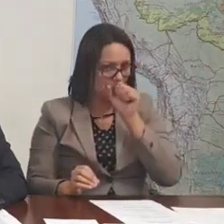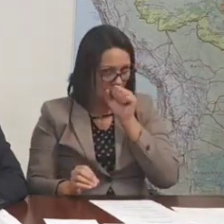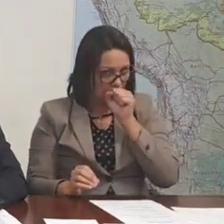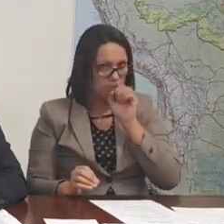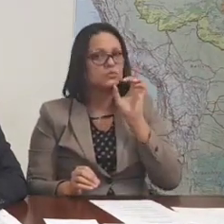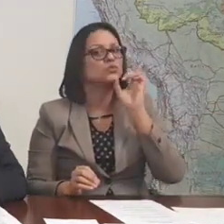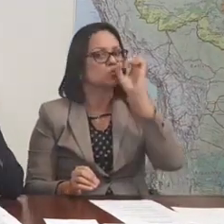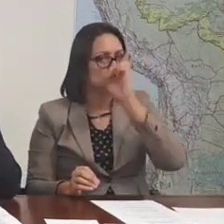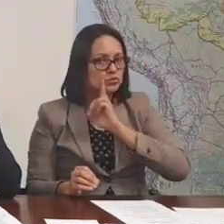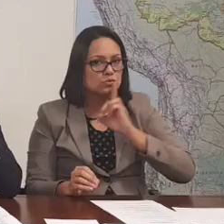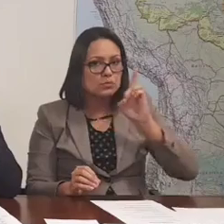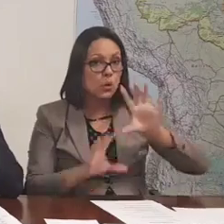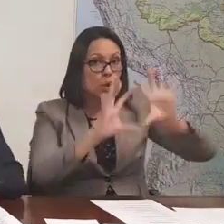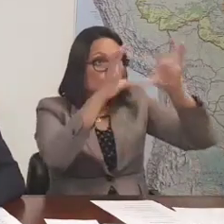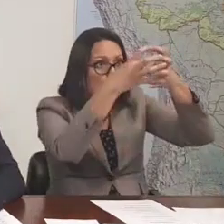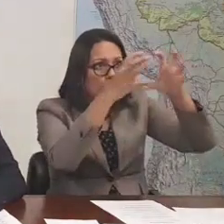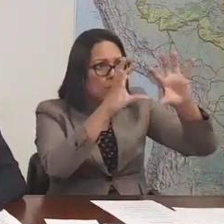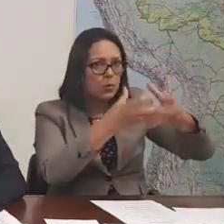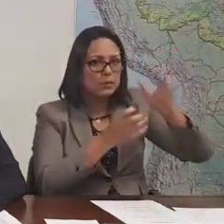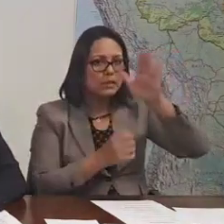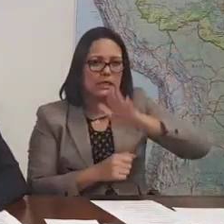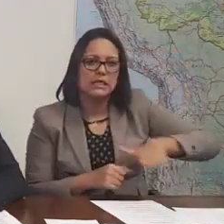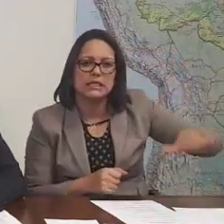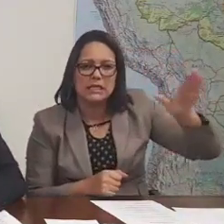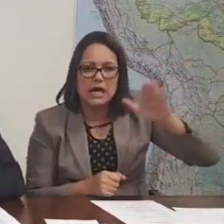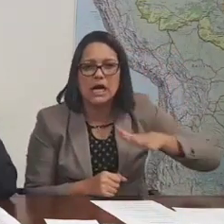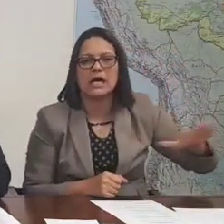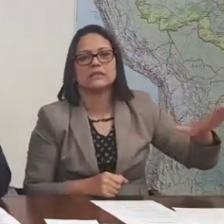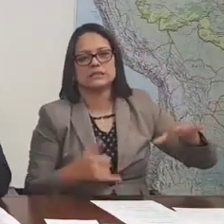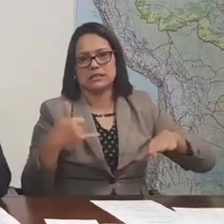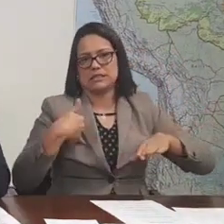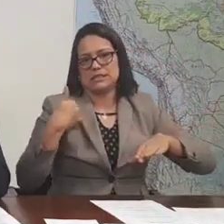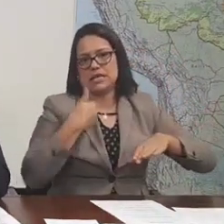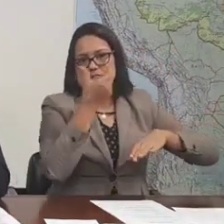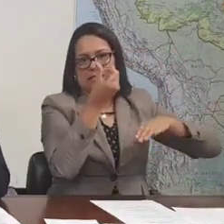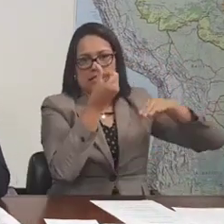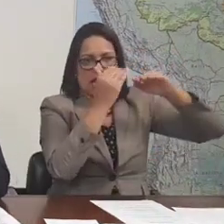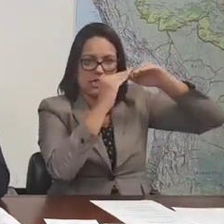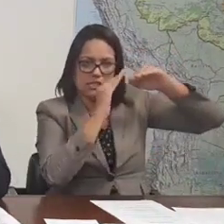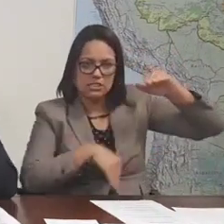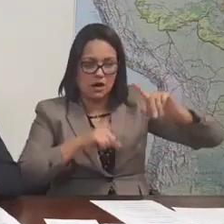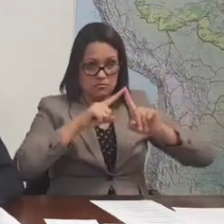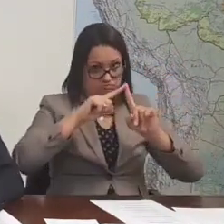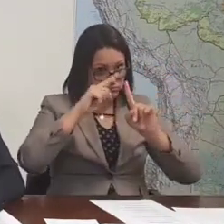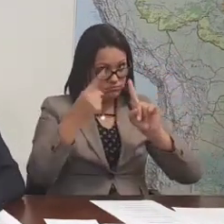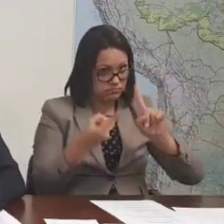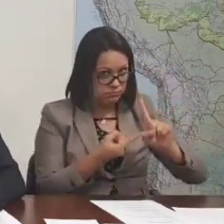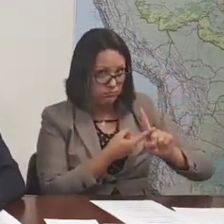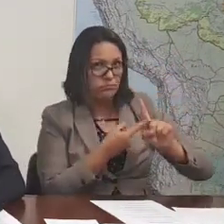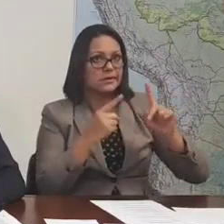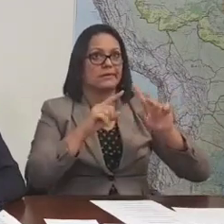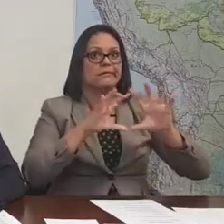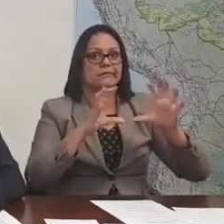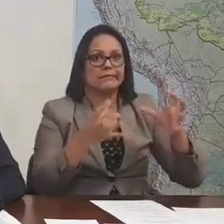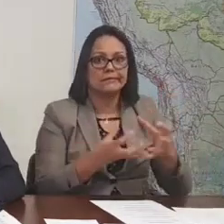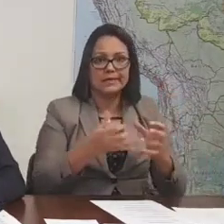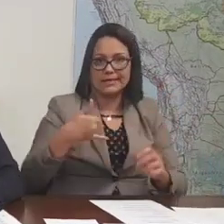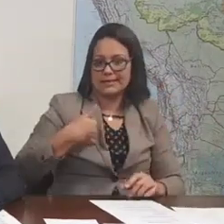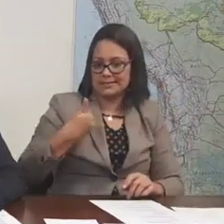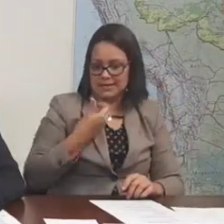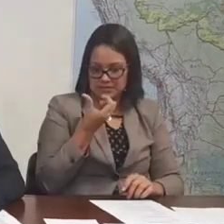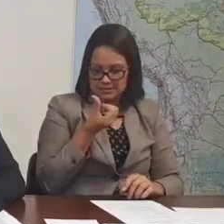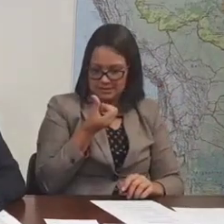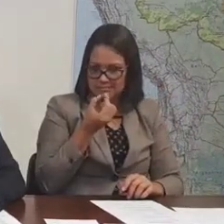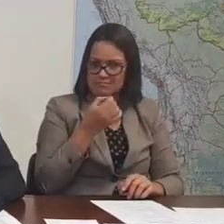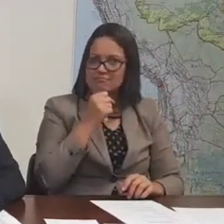para aqueles grupos, né? Criança, abaixo de 6 anos, gestantes, acima de 60